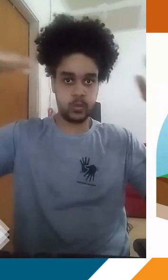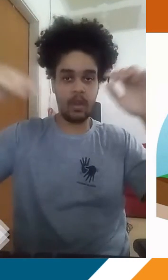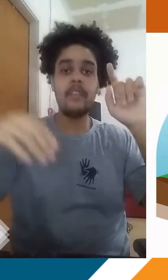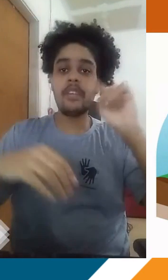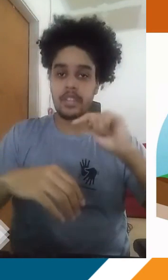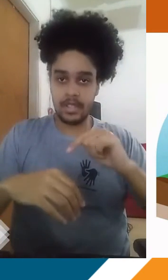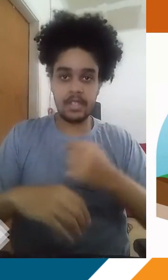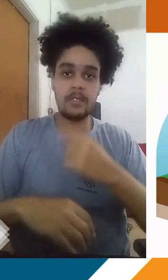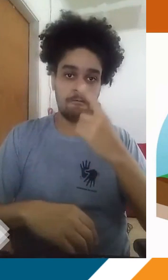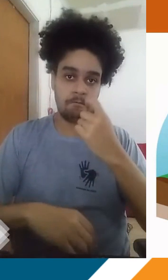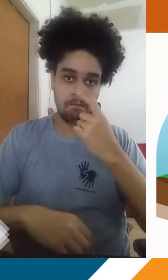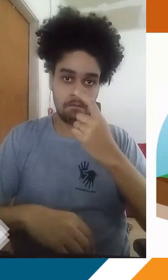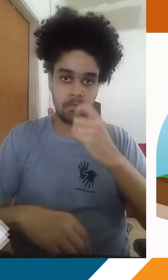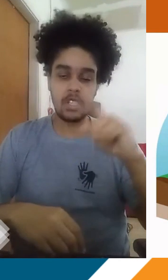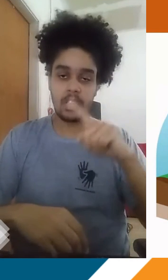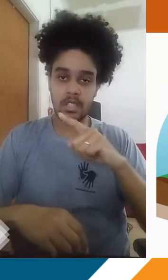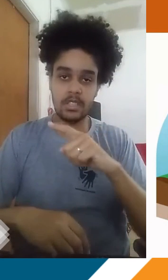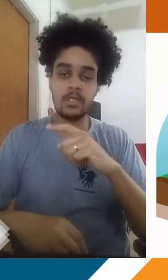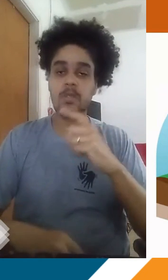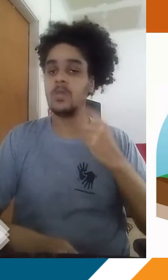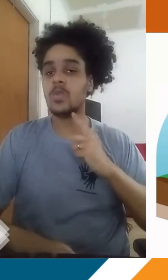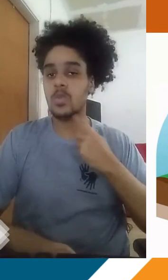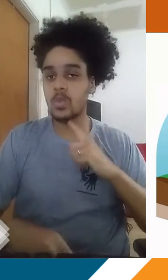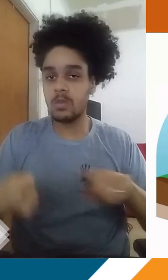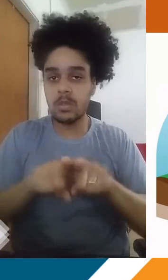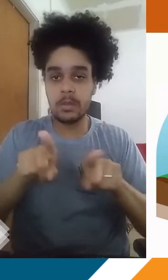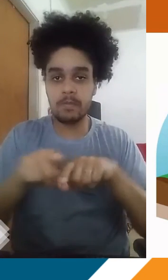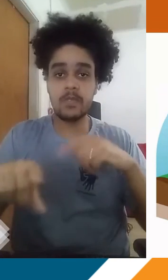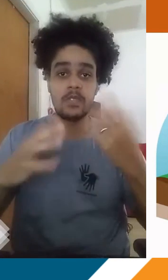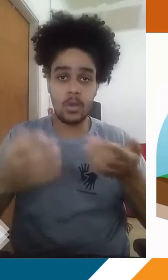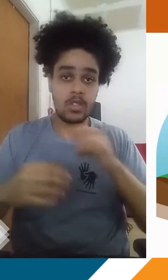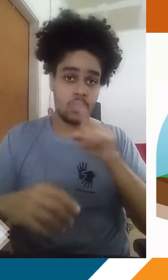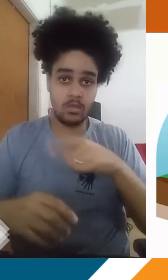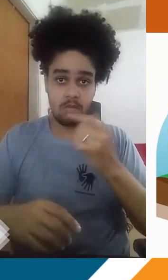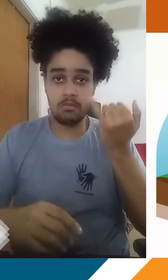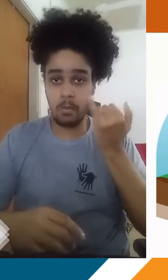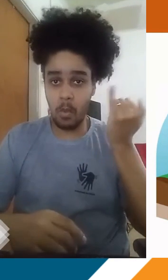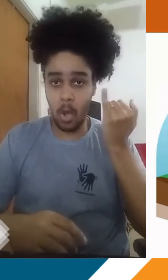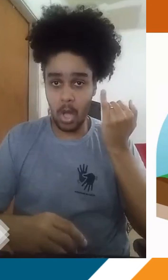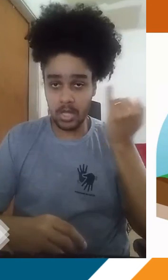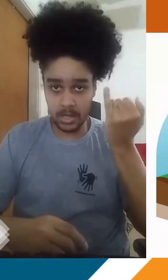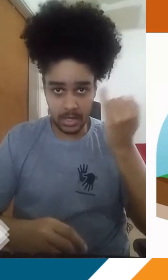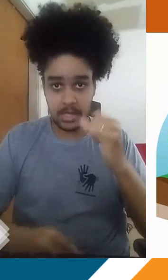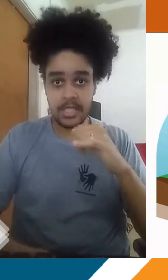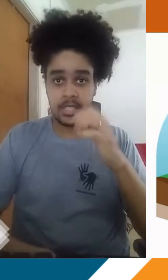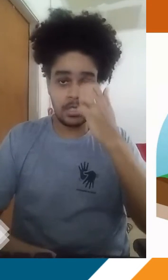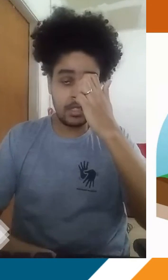consequentemente, esses resíduos e essa poluição também. Então, isso é uma questão importante para a gente também refletir que a